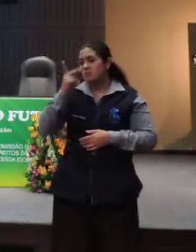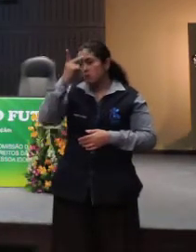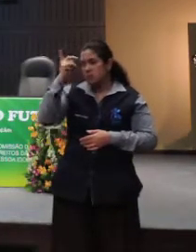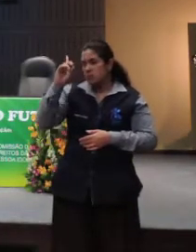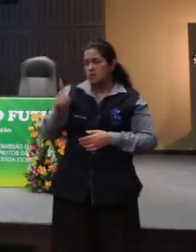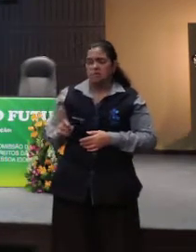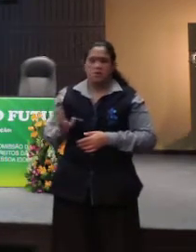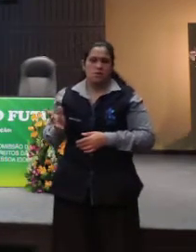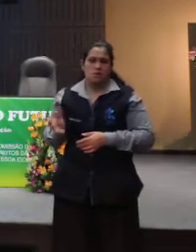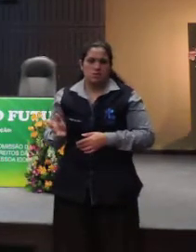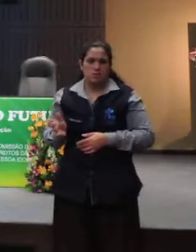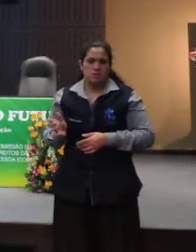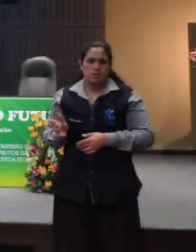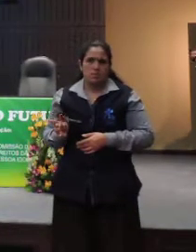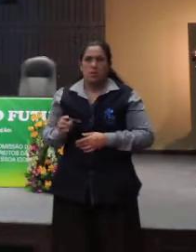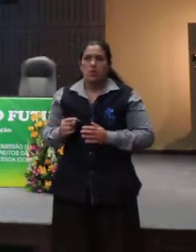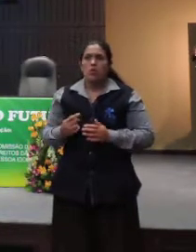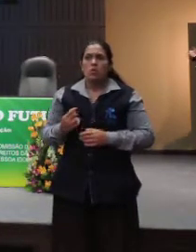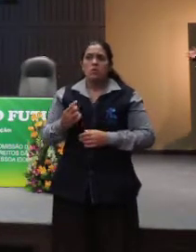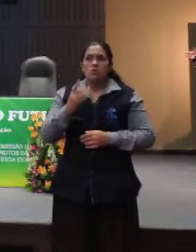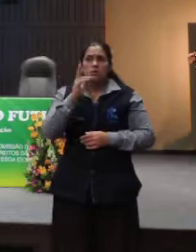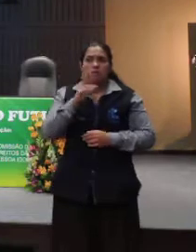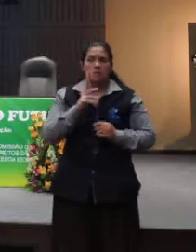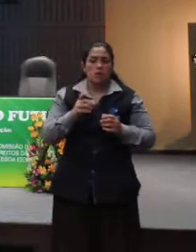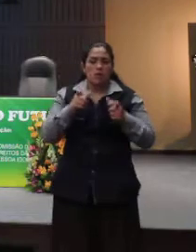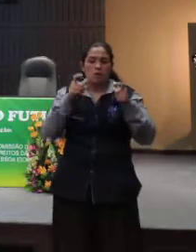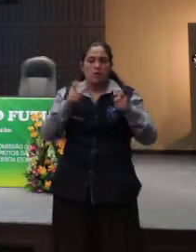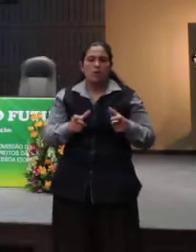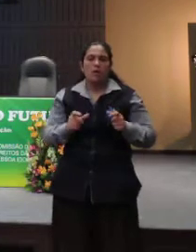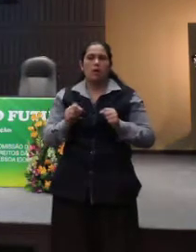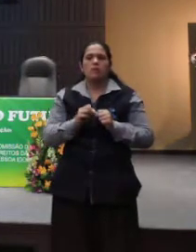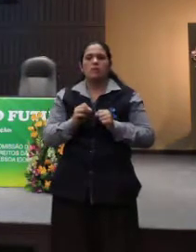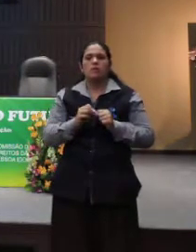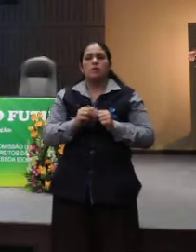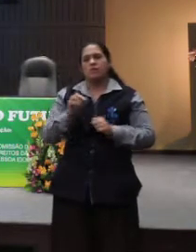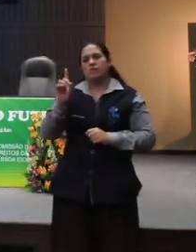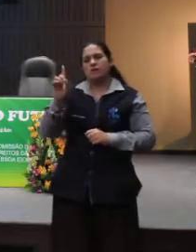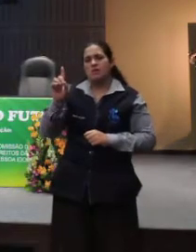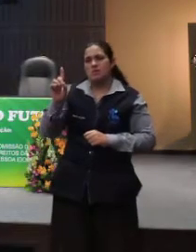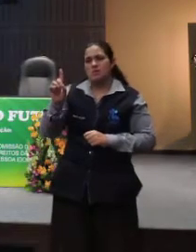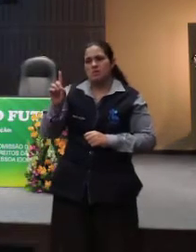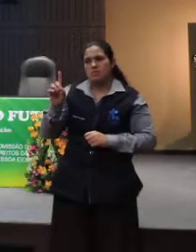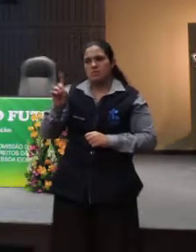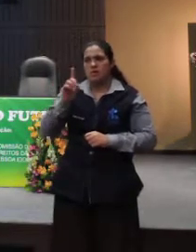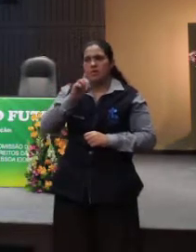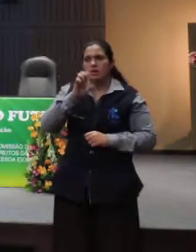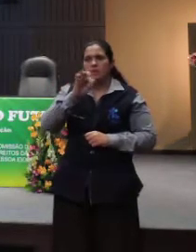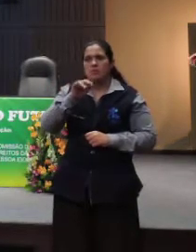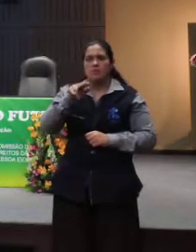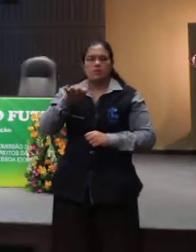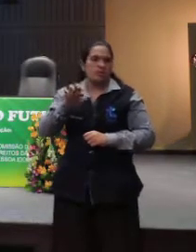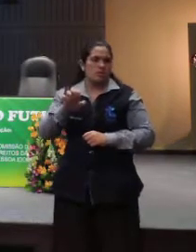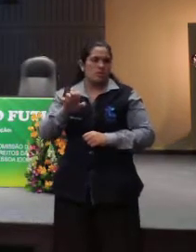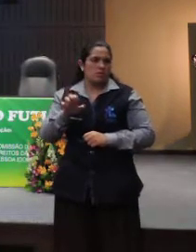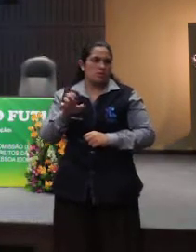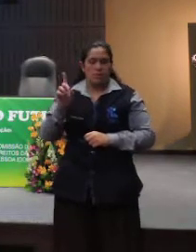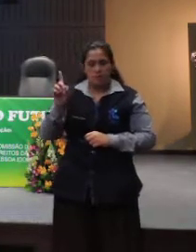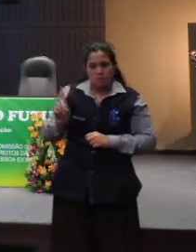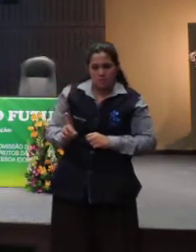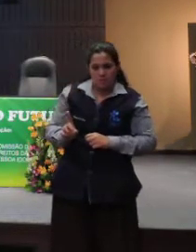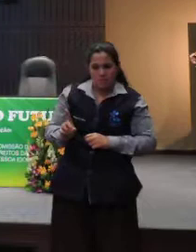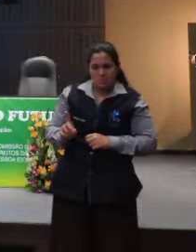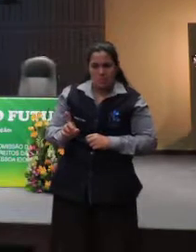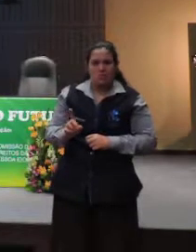deficiência. Que só um dia a gente veja que é o meio que tem a deficiência. É o meio que não tem rampa, é o meio que não tem barras,